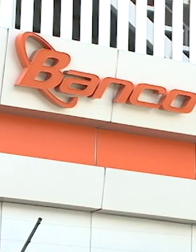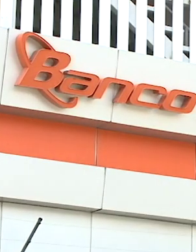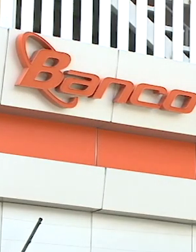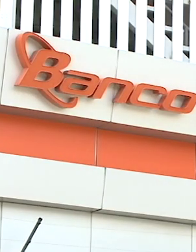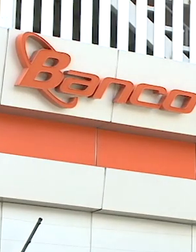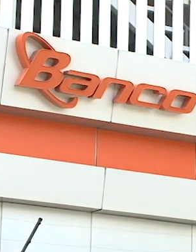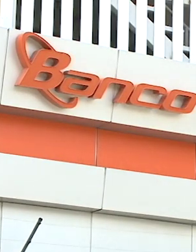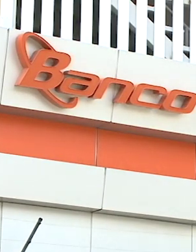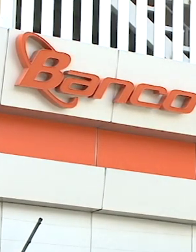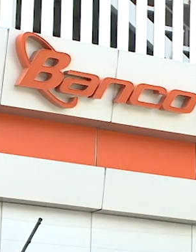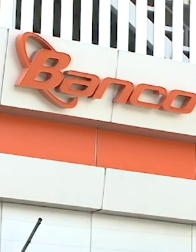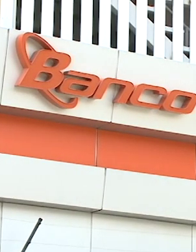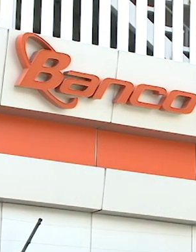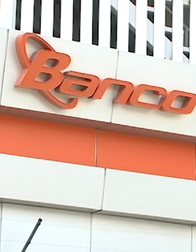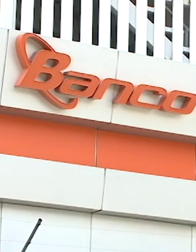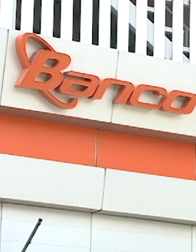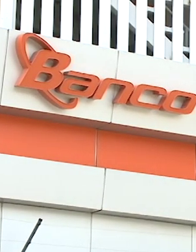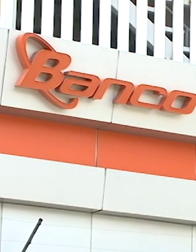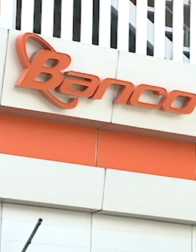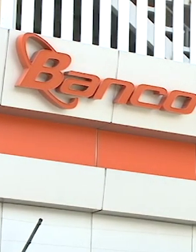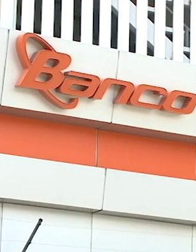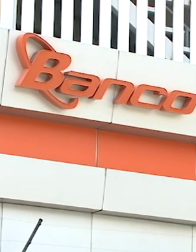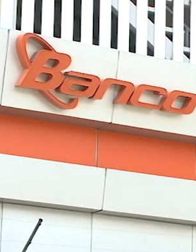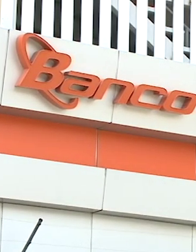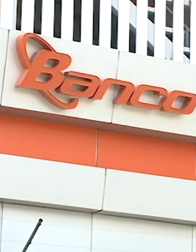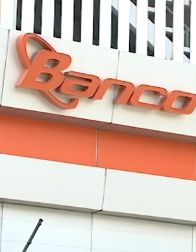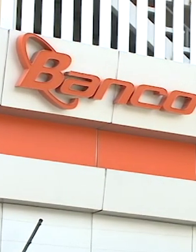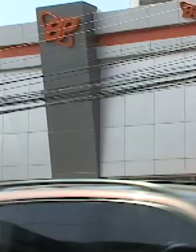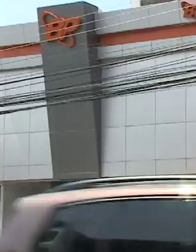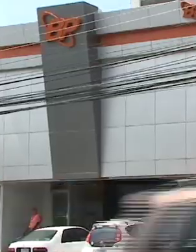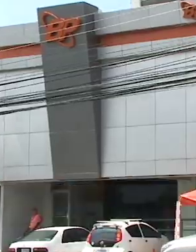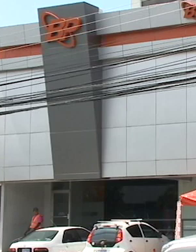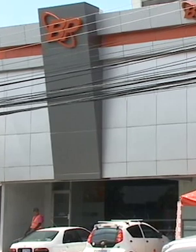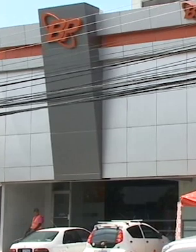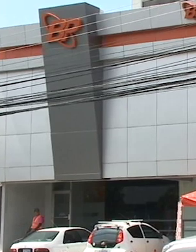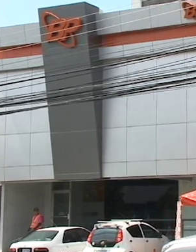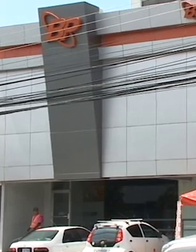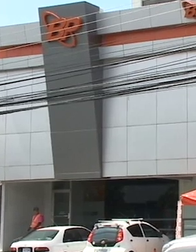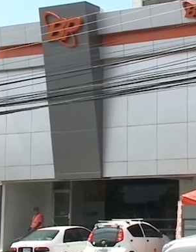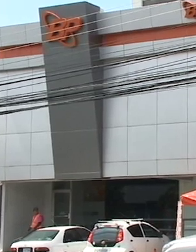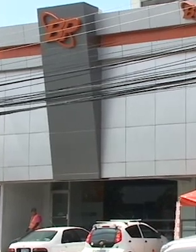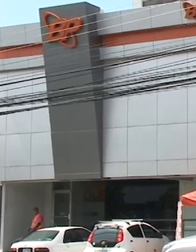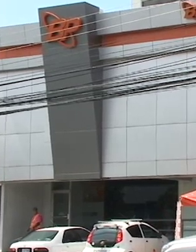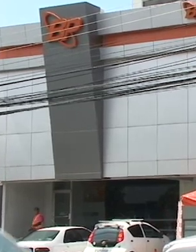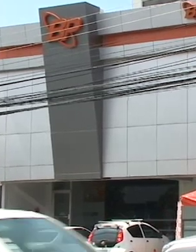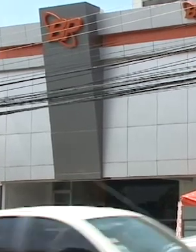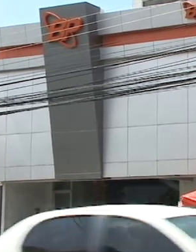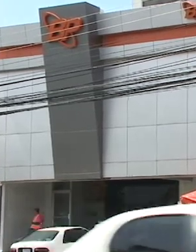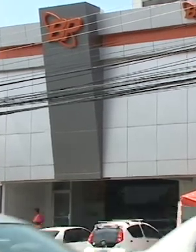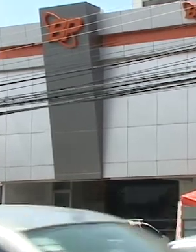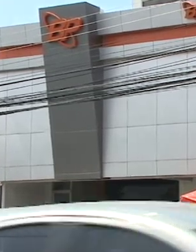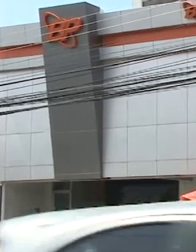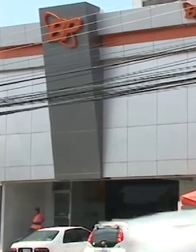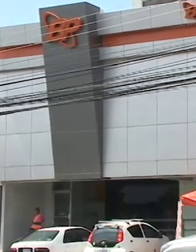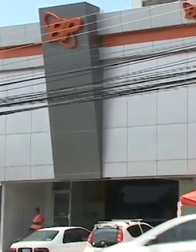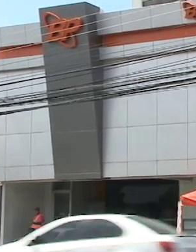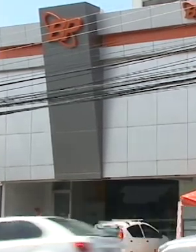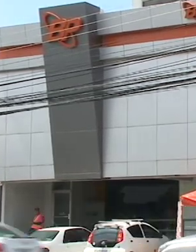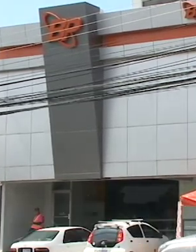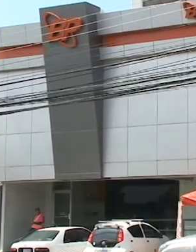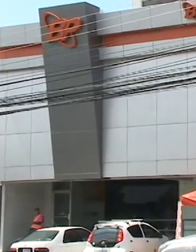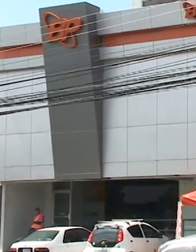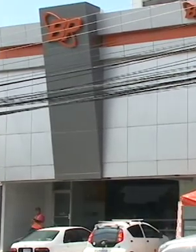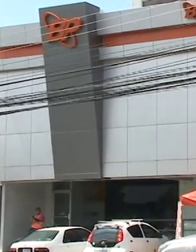salarial instruida por la directriz. El nombramiento de Rodríguez se hizo el 24 de mayo, seis días antes de la